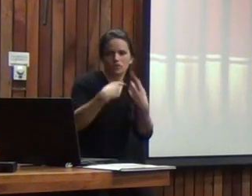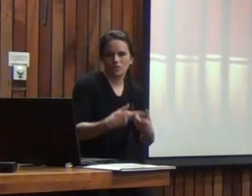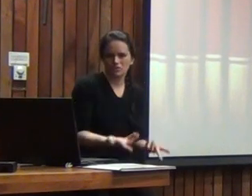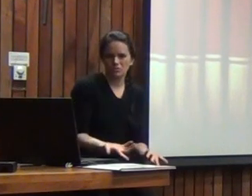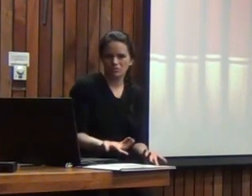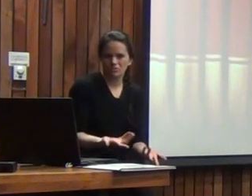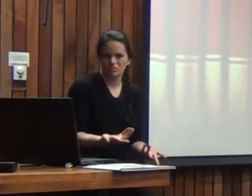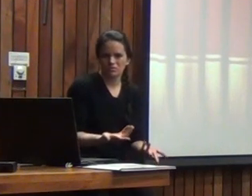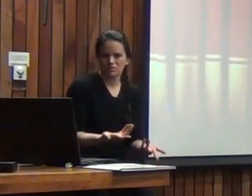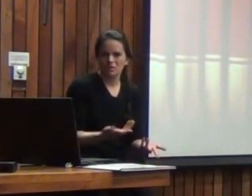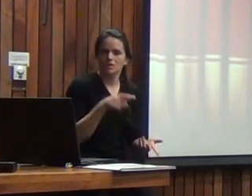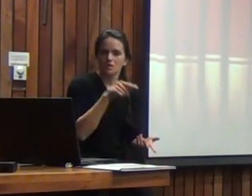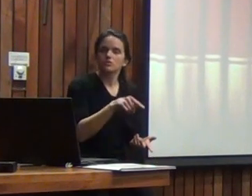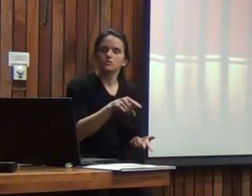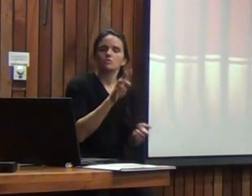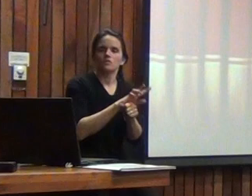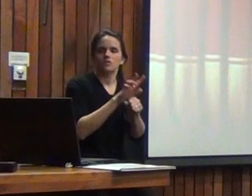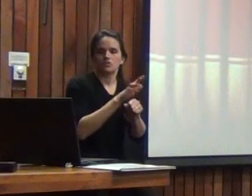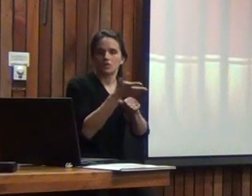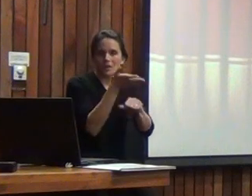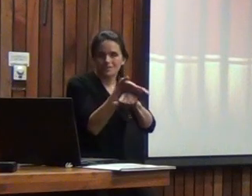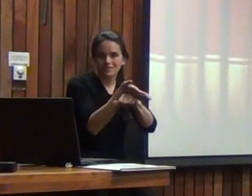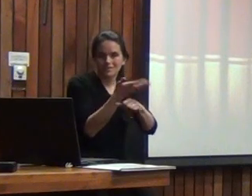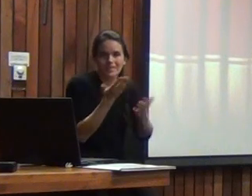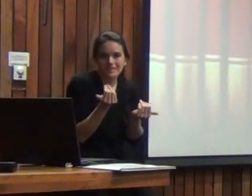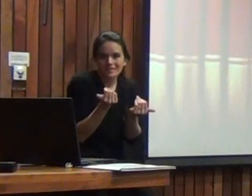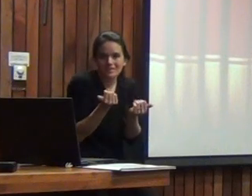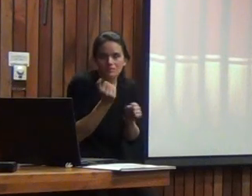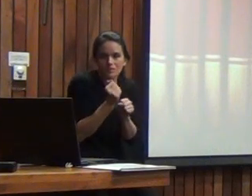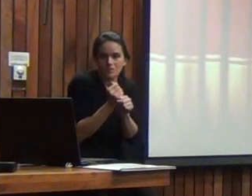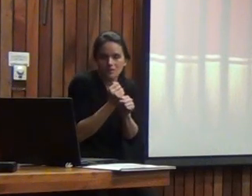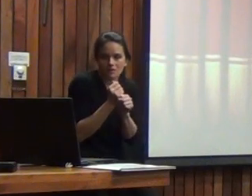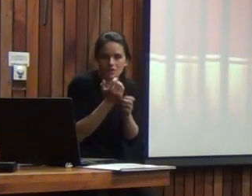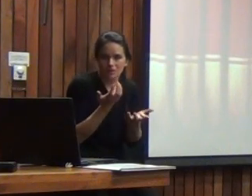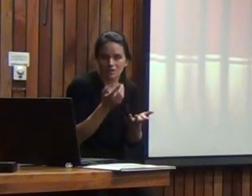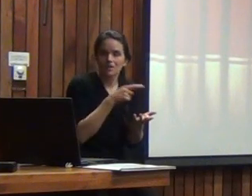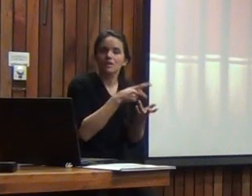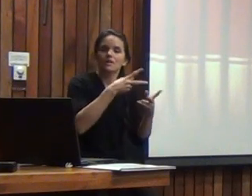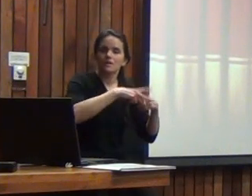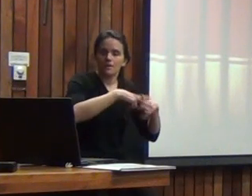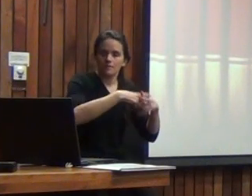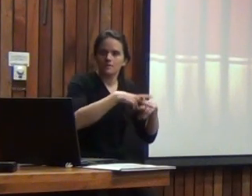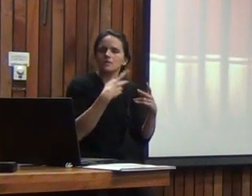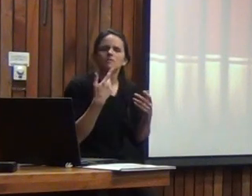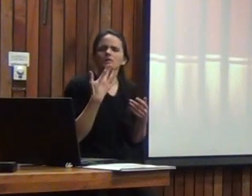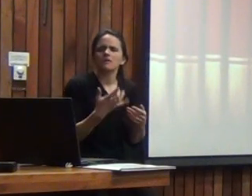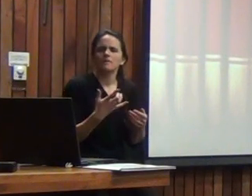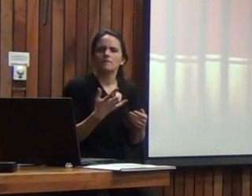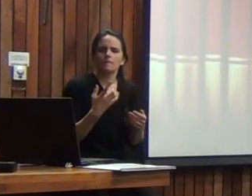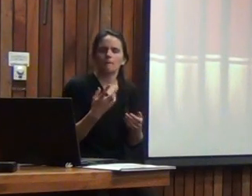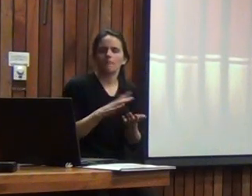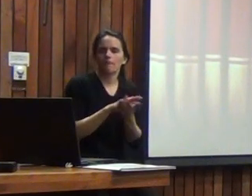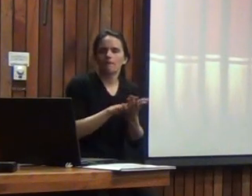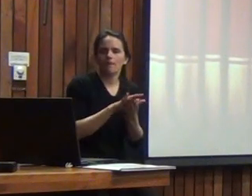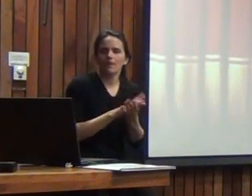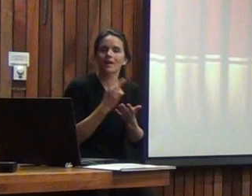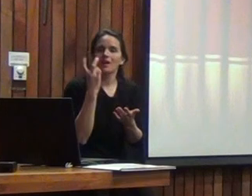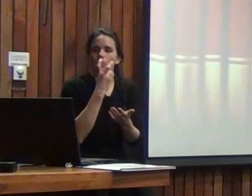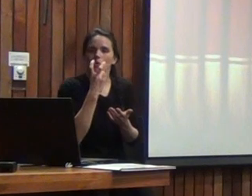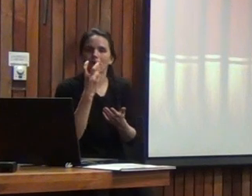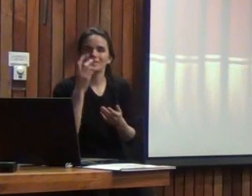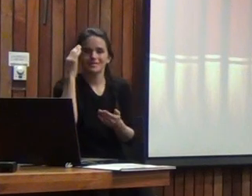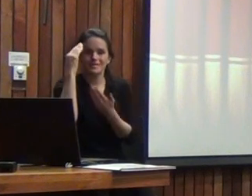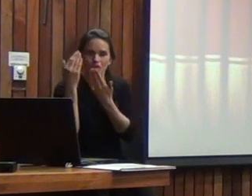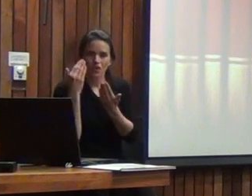y eso es lo que los profesores están demandando o sea este instrumento sirve para que el lenguaje de los psicólogos se acerque al lenguaje de los